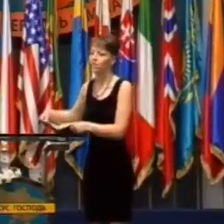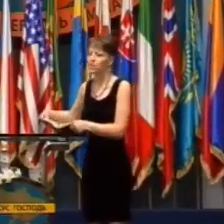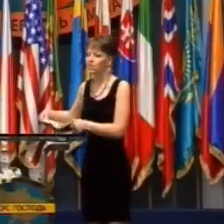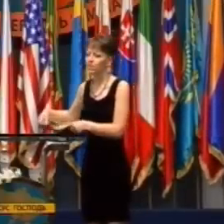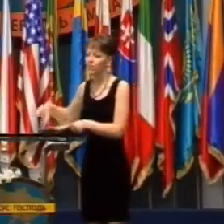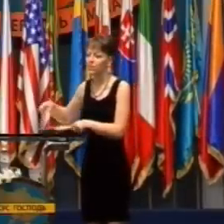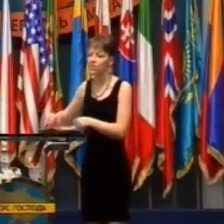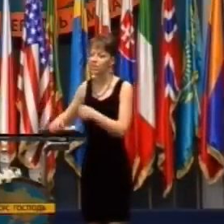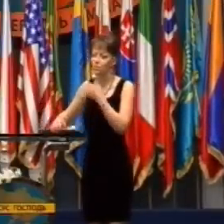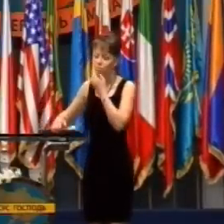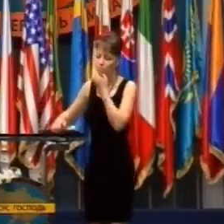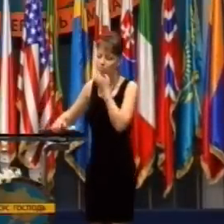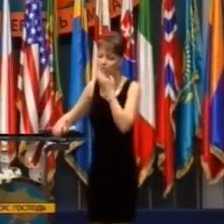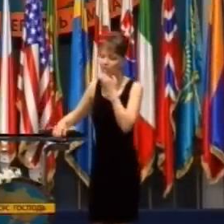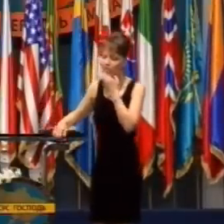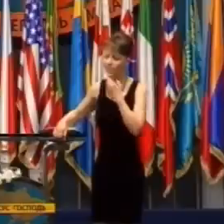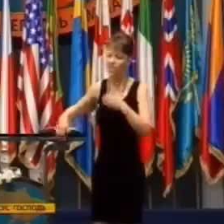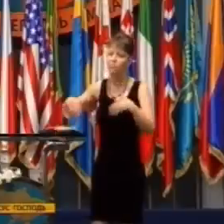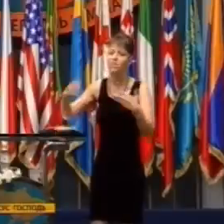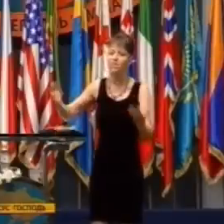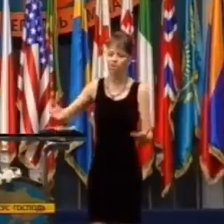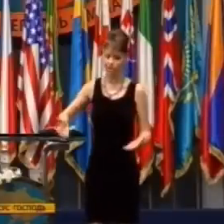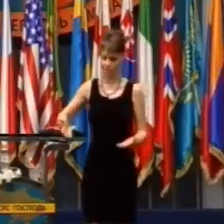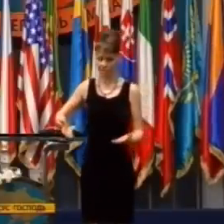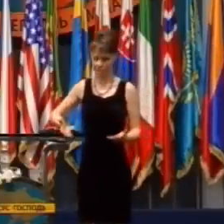Hojne znamená viac než dosť.